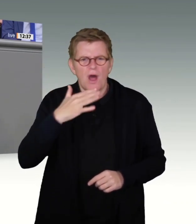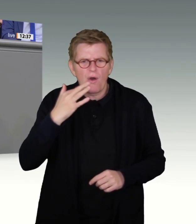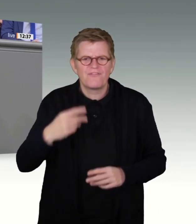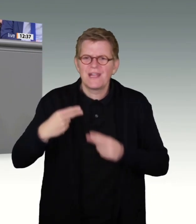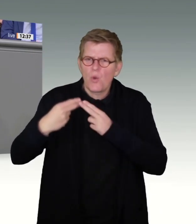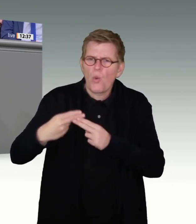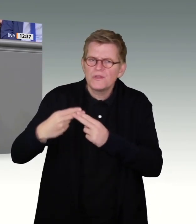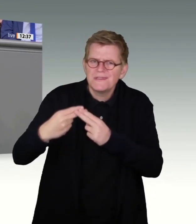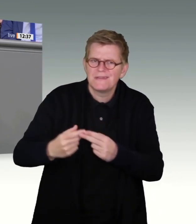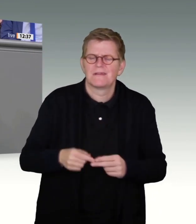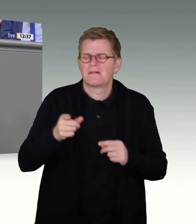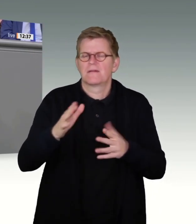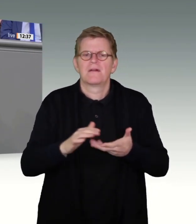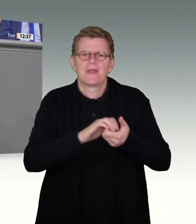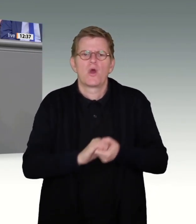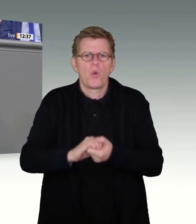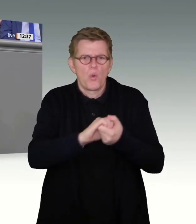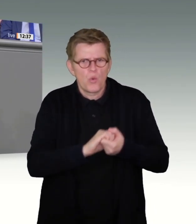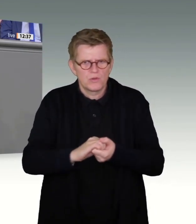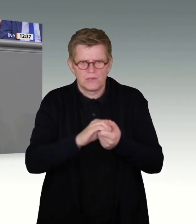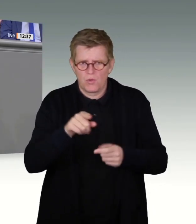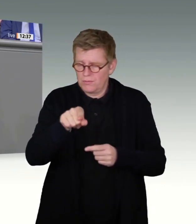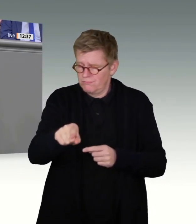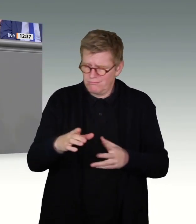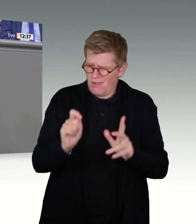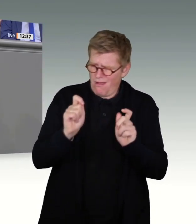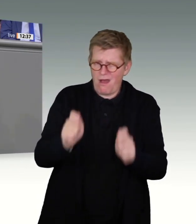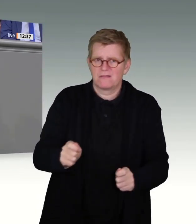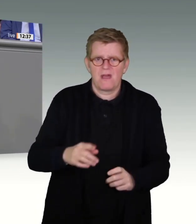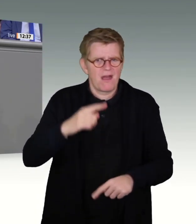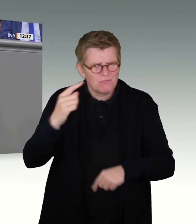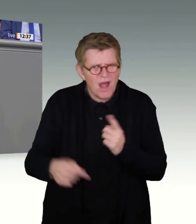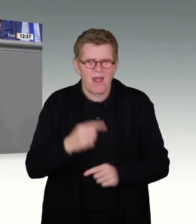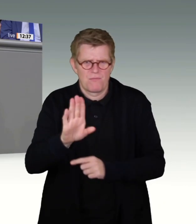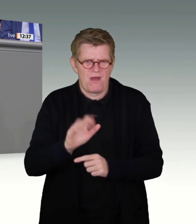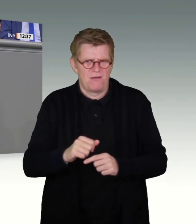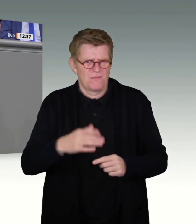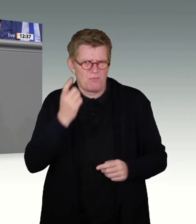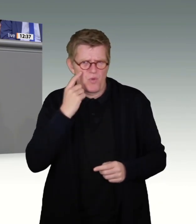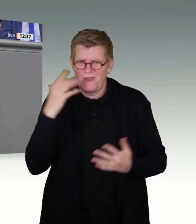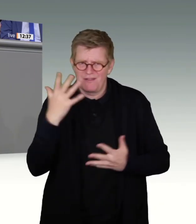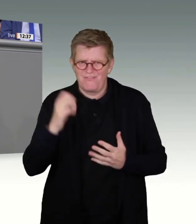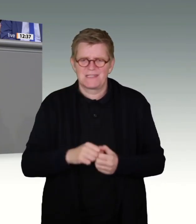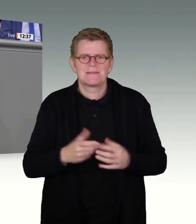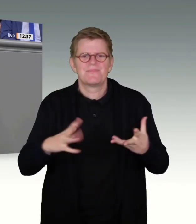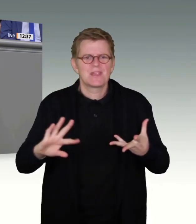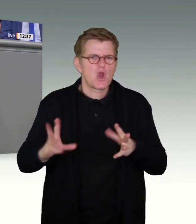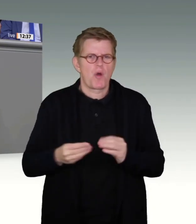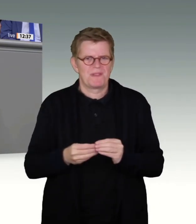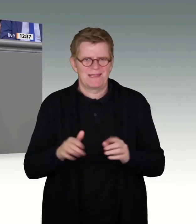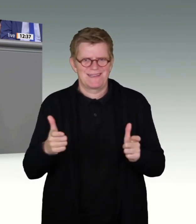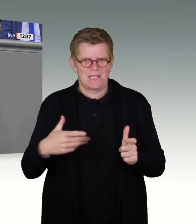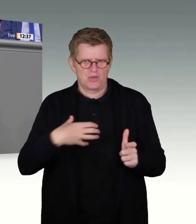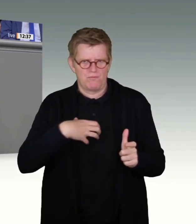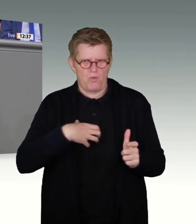Union durch ihre Anträge immer wieder versucht, komplexe gesellschaftliche Probleme mit einfachen Lösungen zu beantworten. Aber diese einfachen